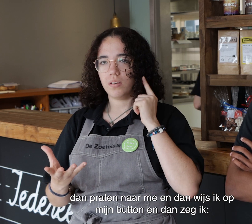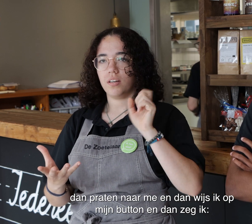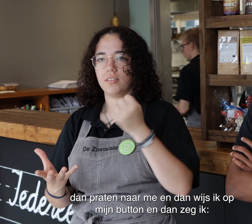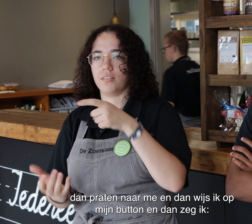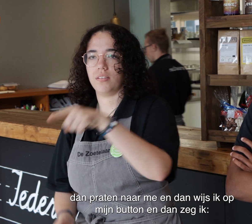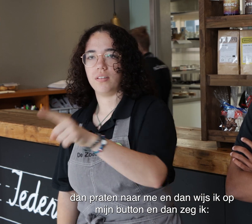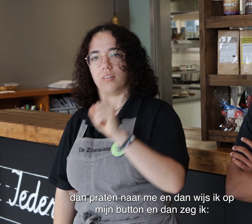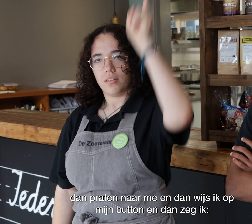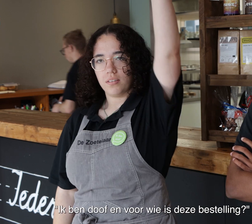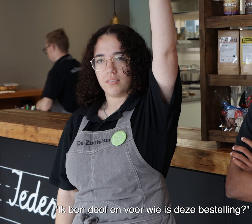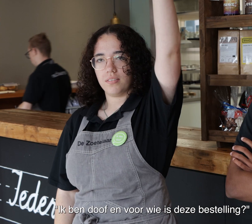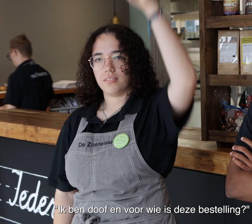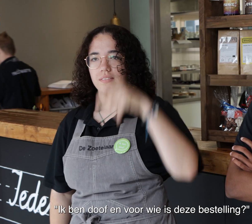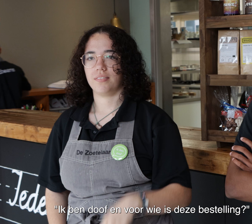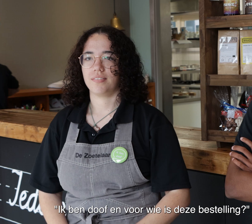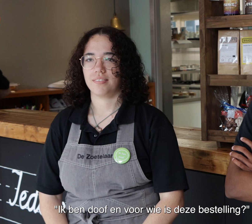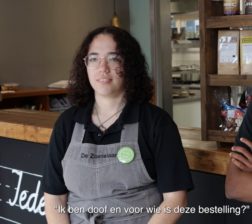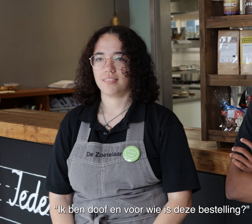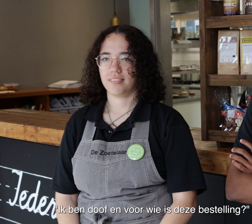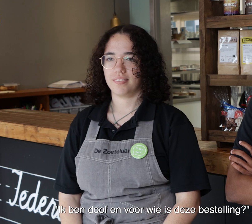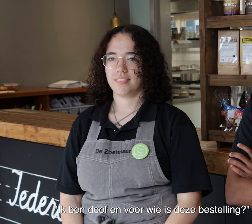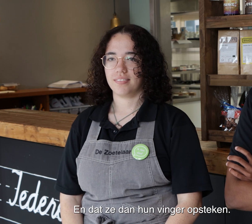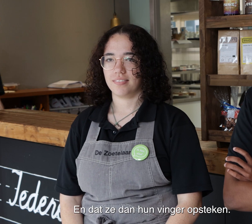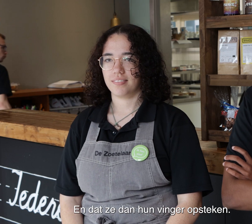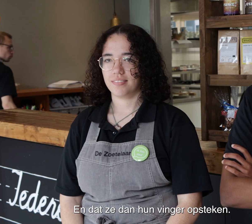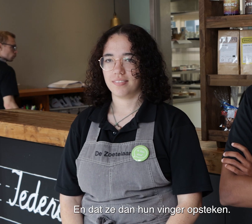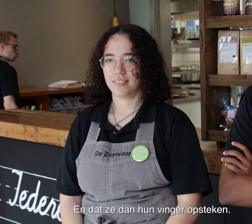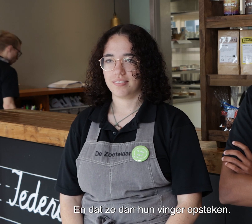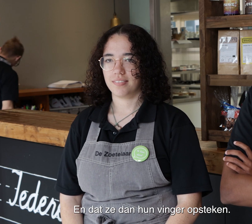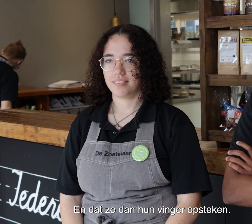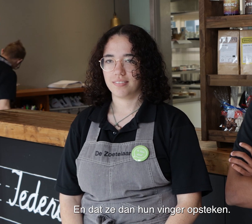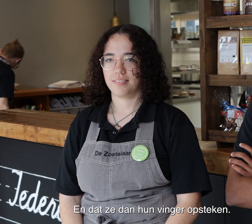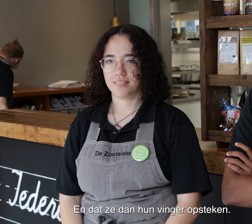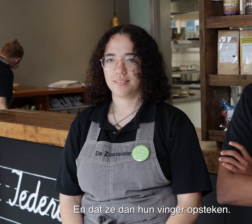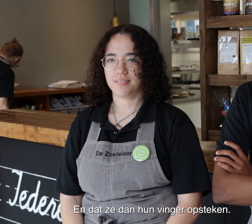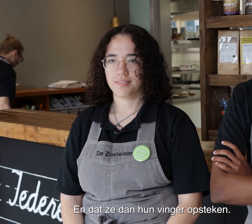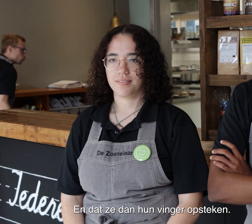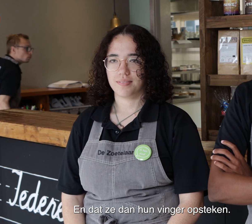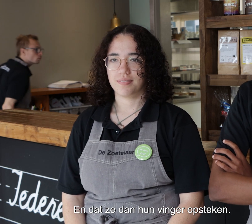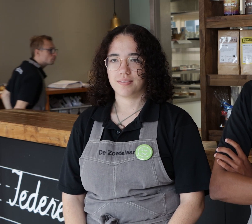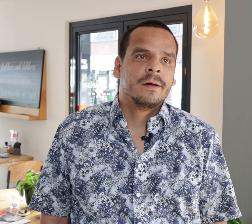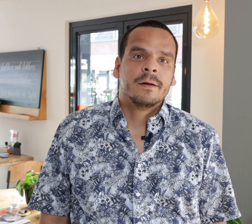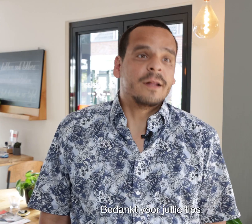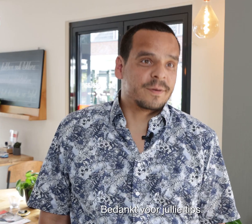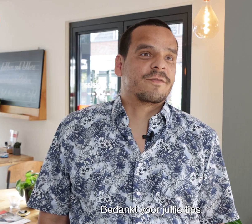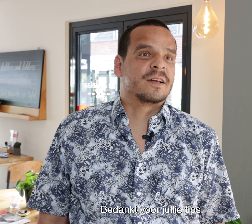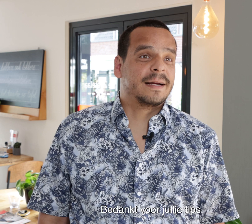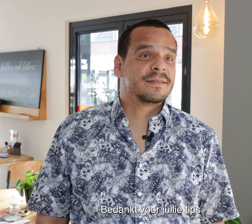button en dan zeg ik ik ben doof en voor wie is deze bestelling. En dat ze dan hun vinger opsteken. Nou, bedankt voor je tips.